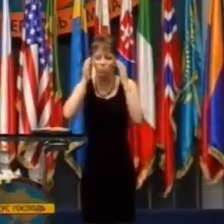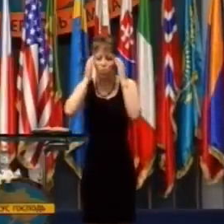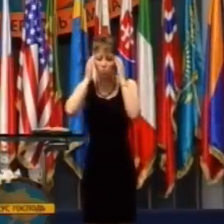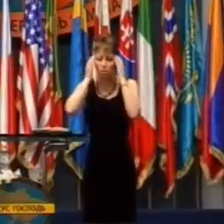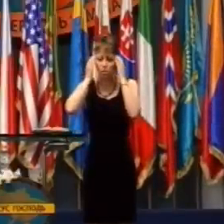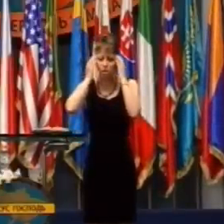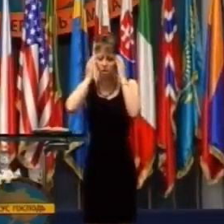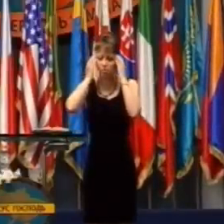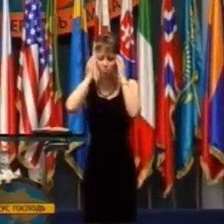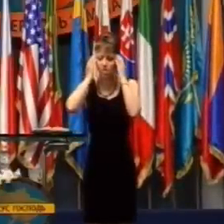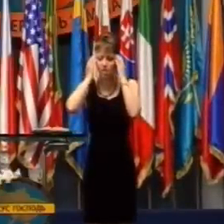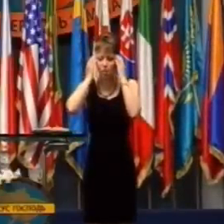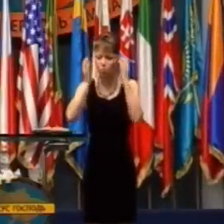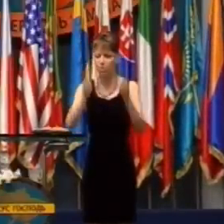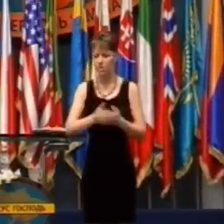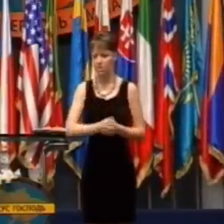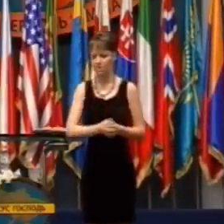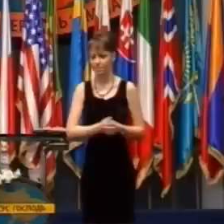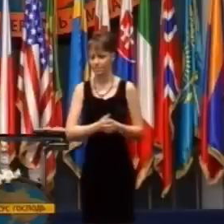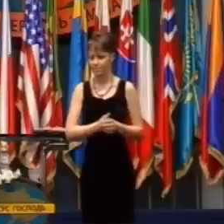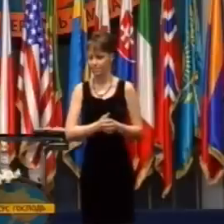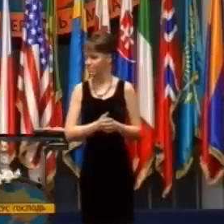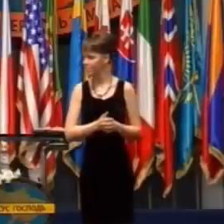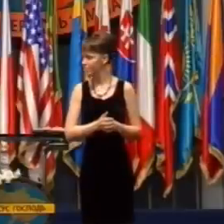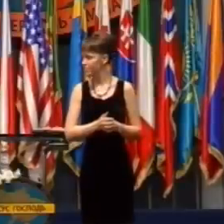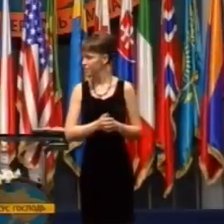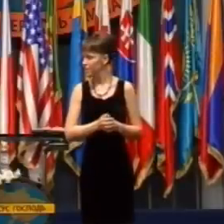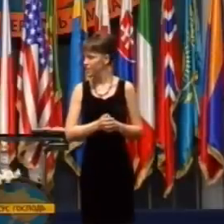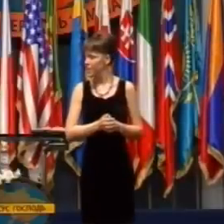Nepripustil som si do hlavy nejaké iné myšlienky.